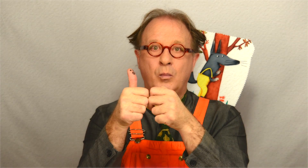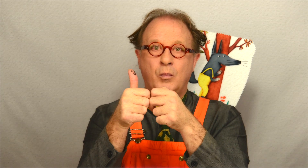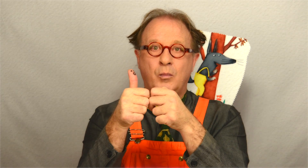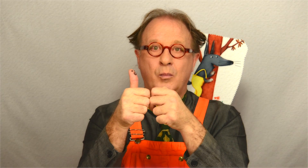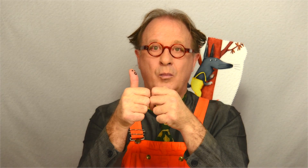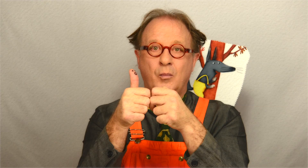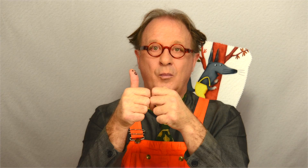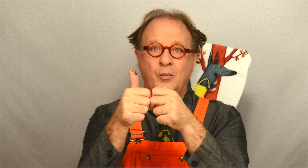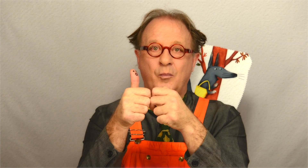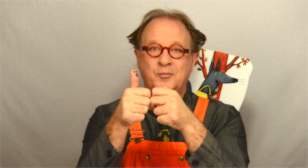Voici le loup, cachez-vous